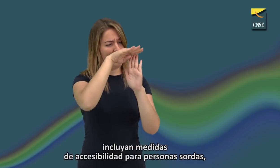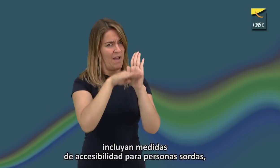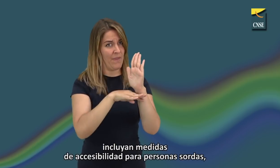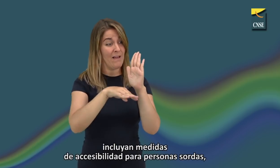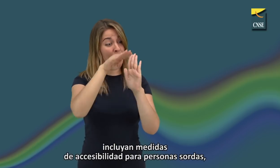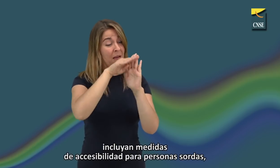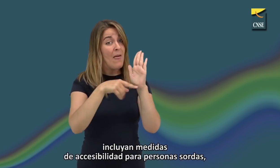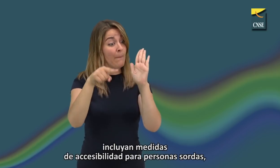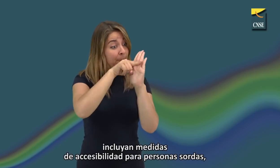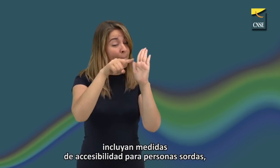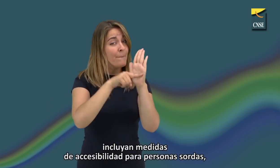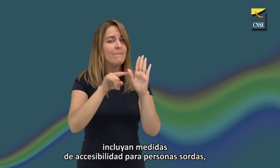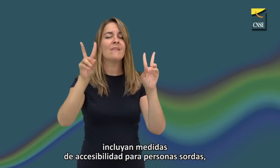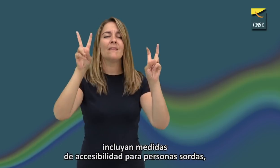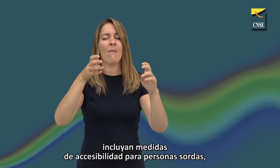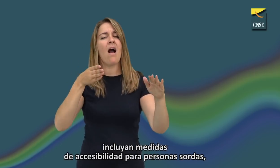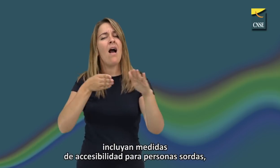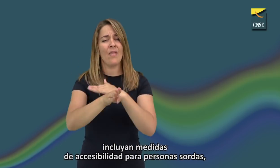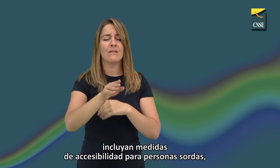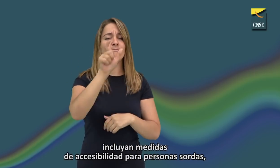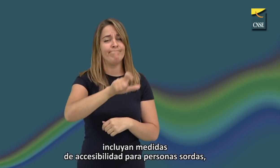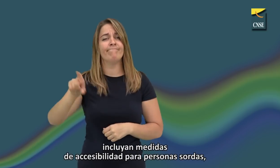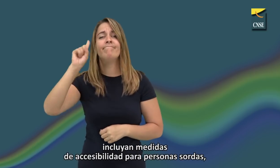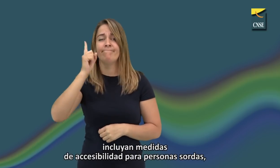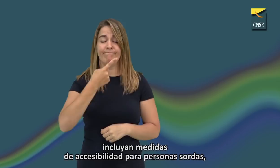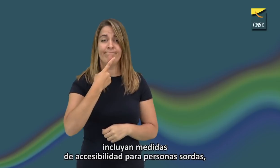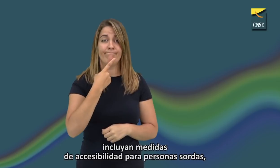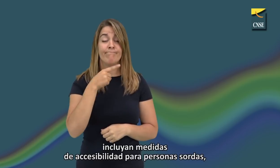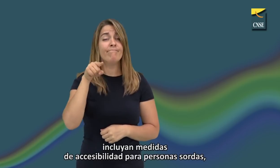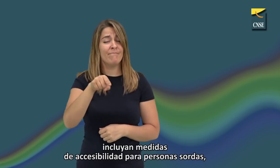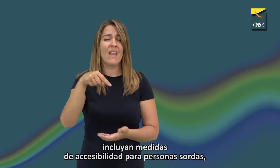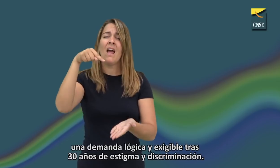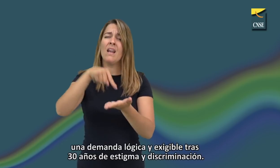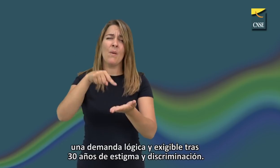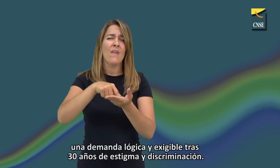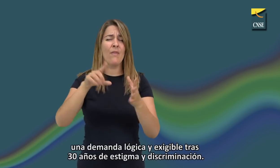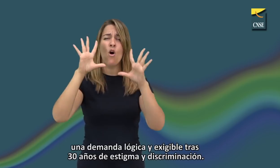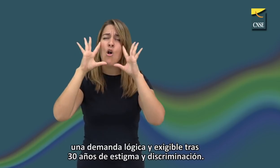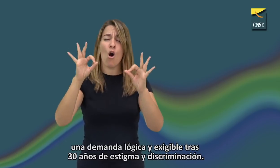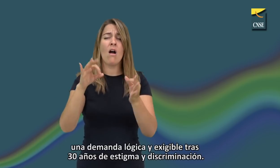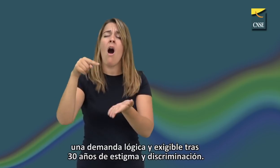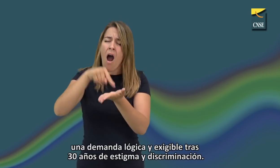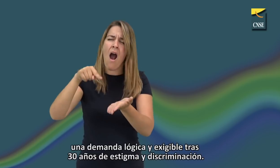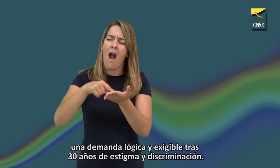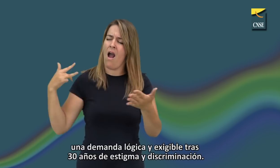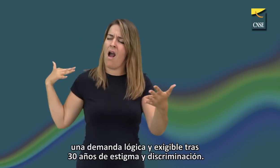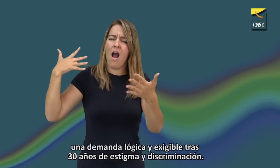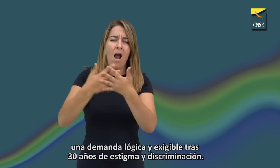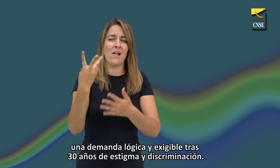accesibilidad para las personas sordas. Una demanda lógica exigible tras 30 años de